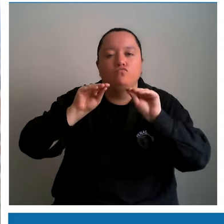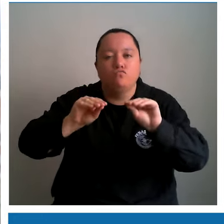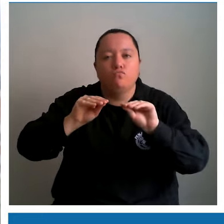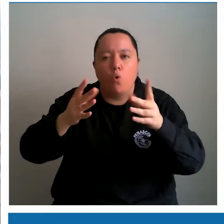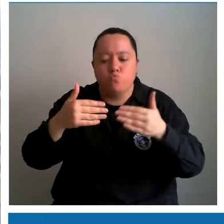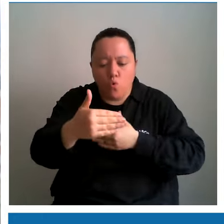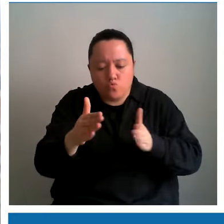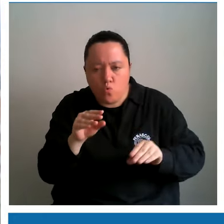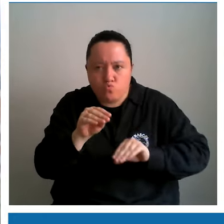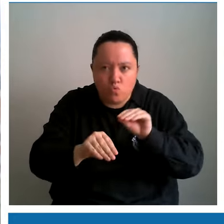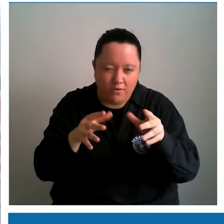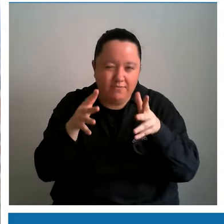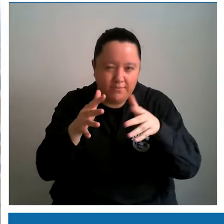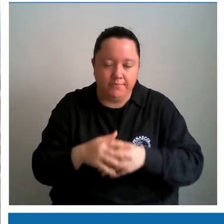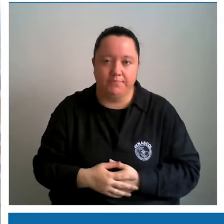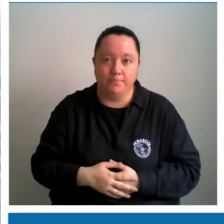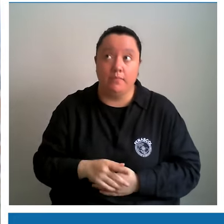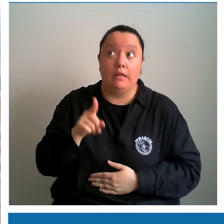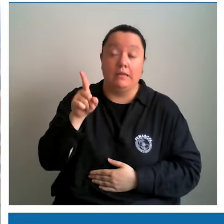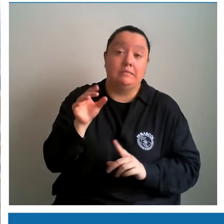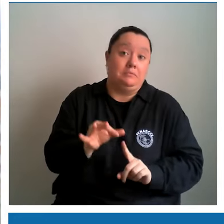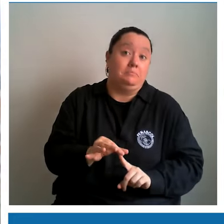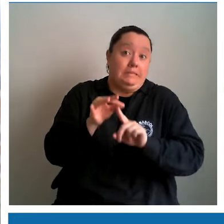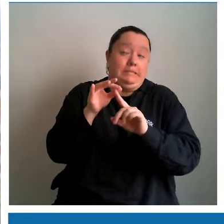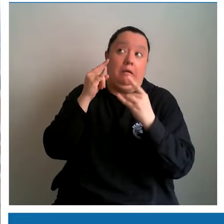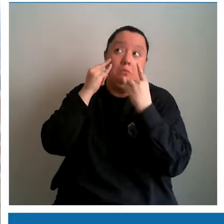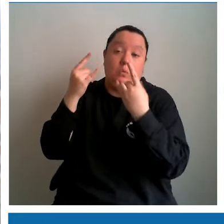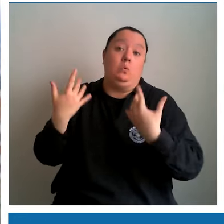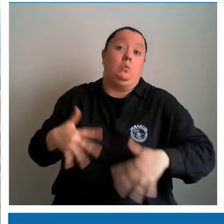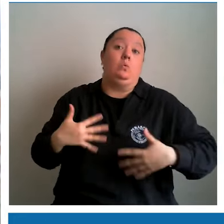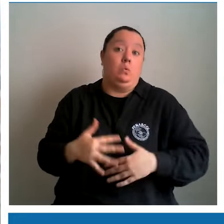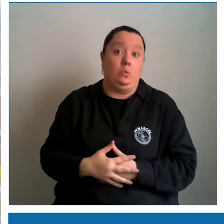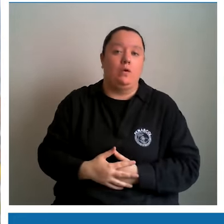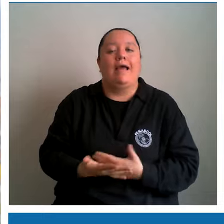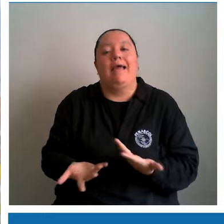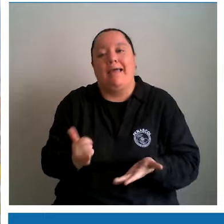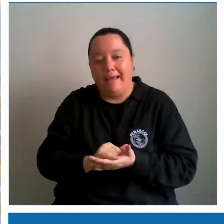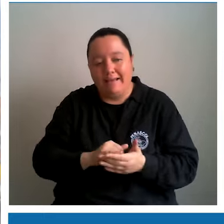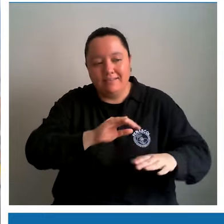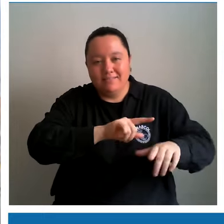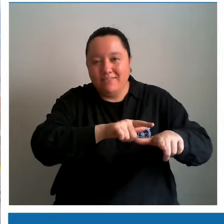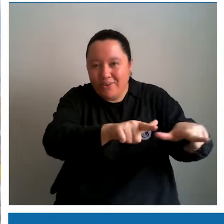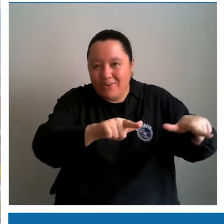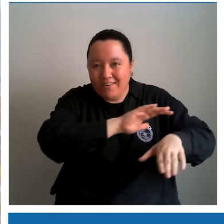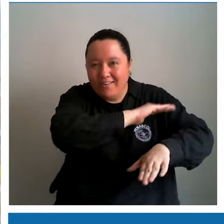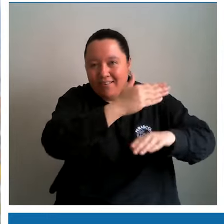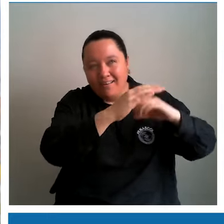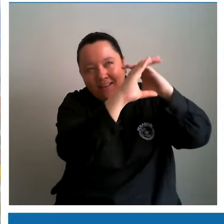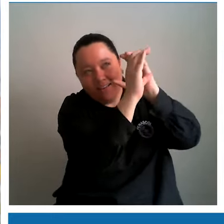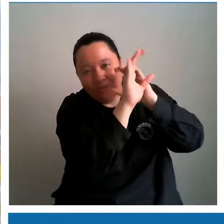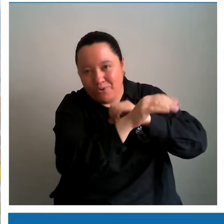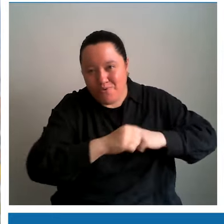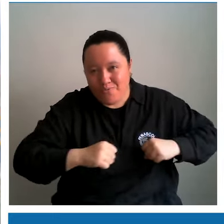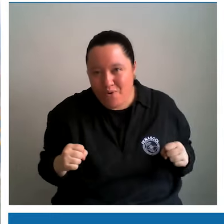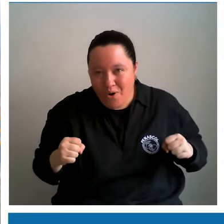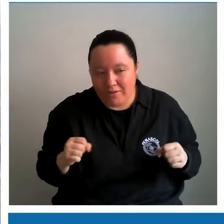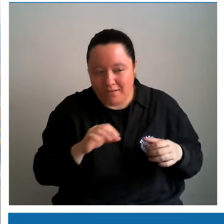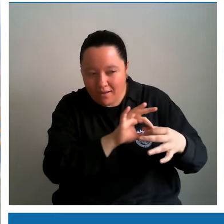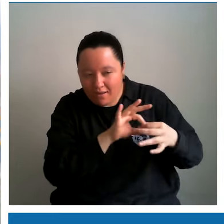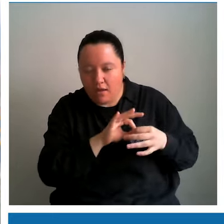directamente. Con el paso de los días les enseñaremos a fabricar esta caja. Esto es una condición muy especial y muy llamativa. Por eso, de la